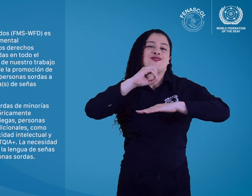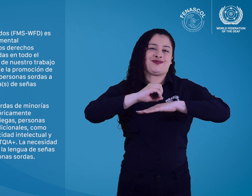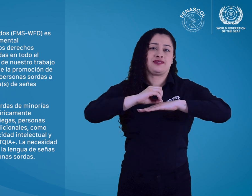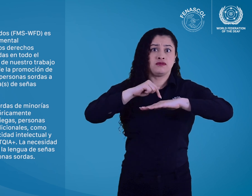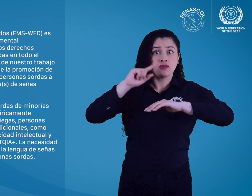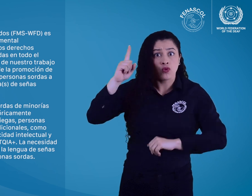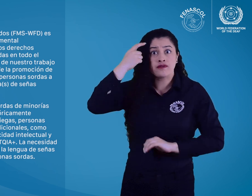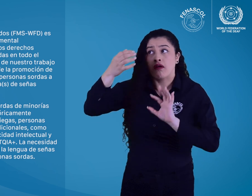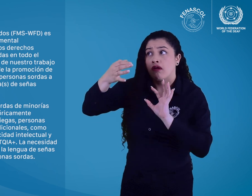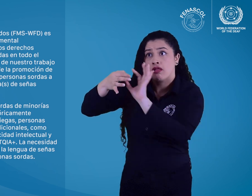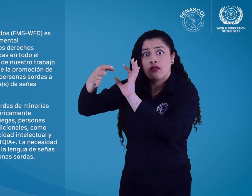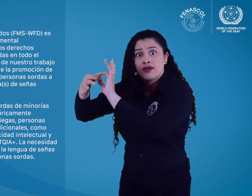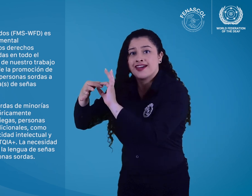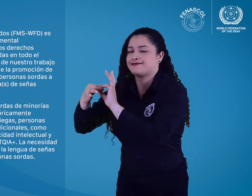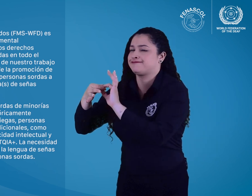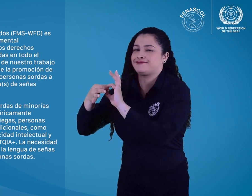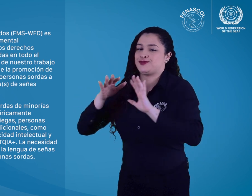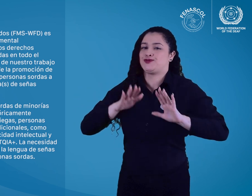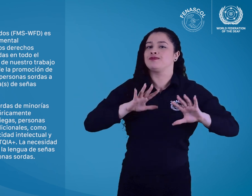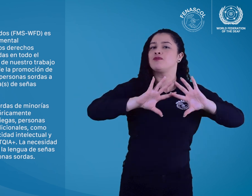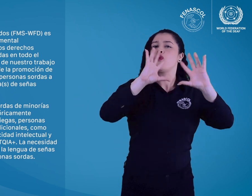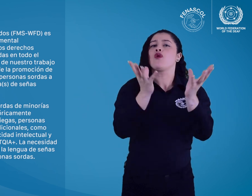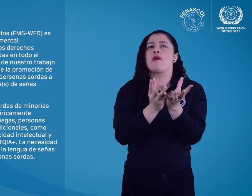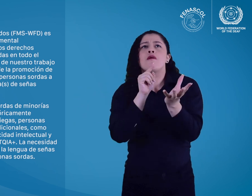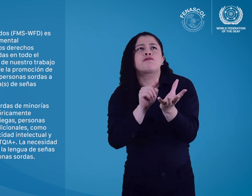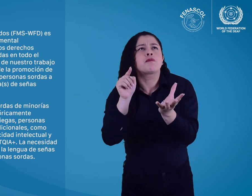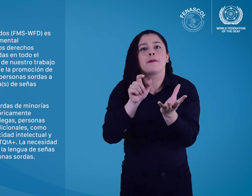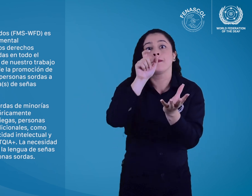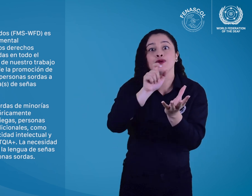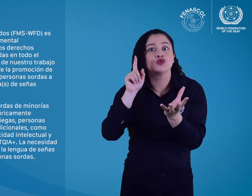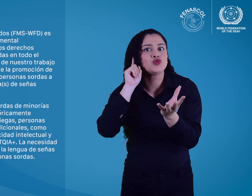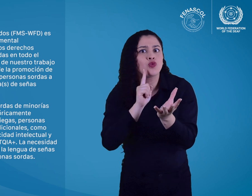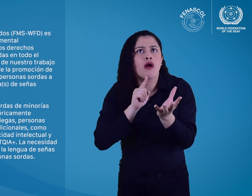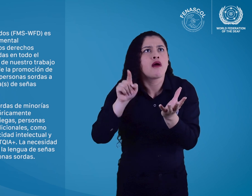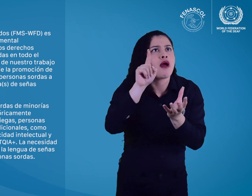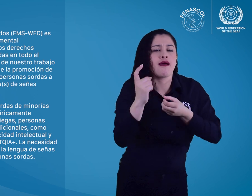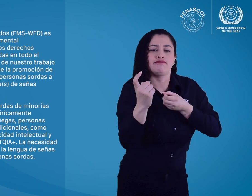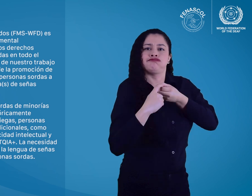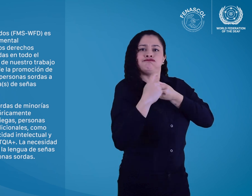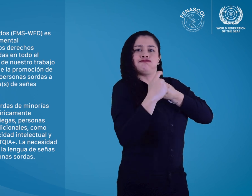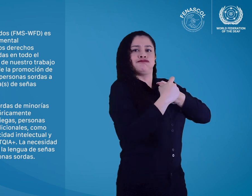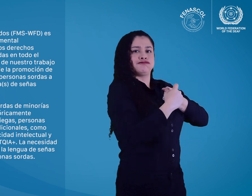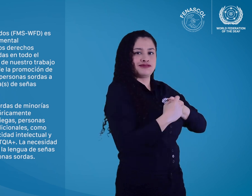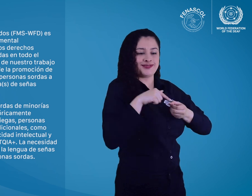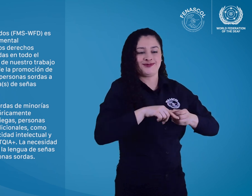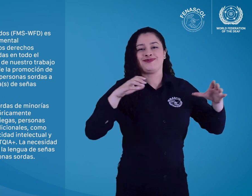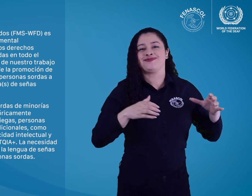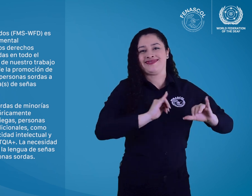como WFD, es una organización no gubernamental e internacional